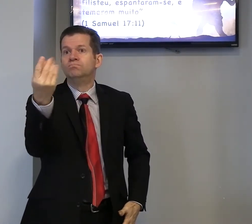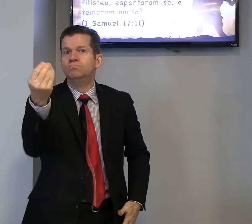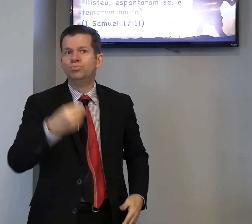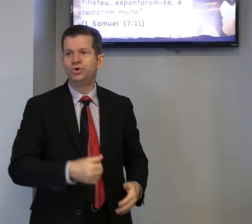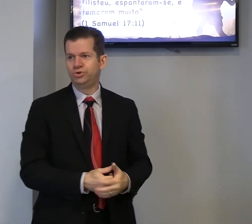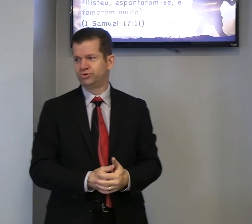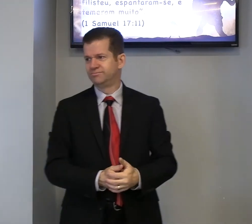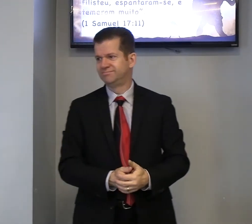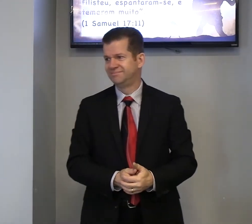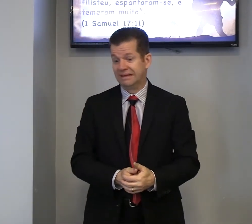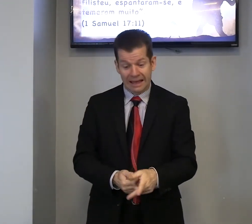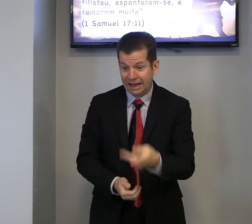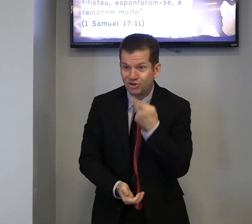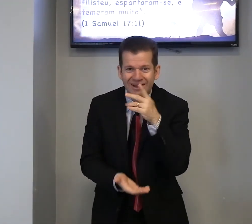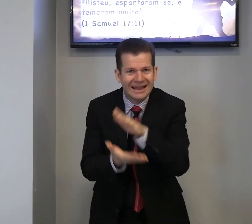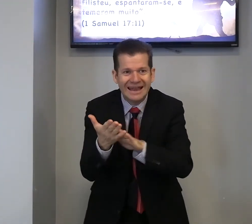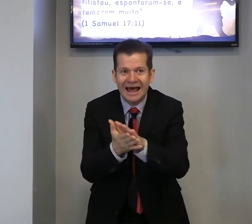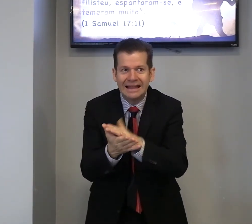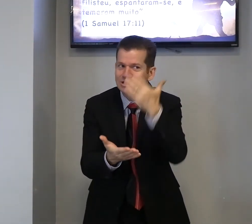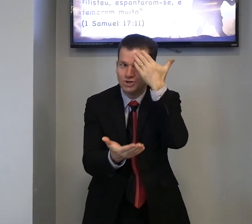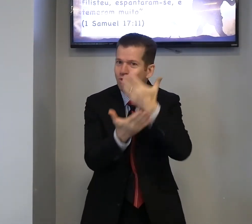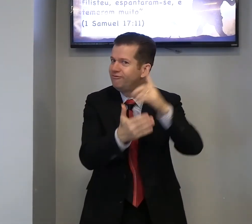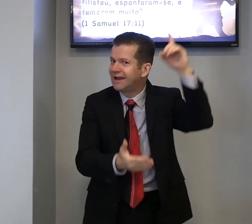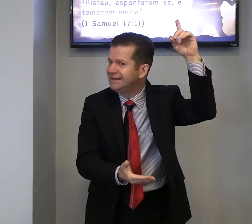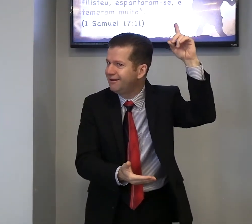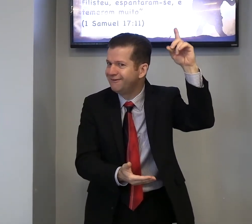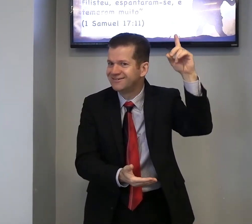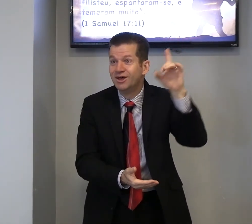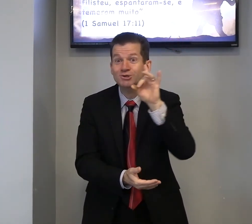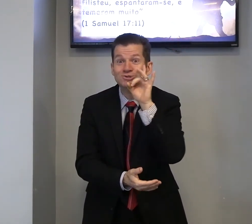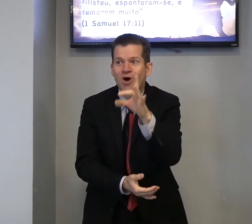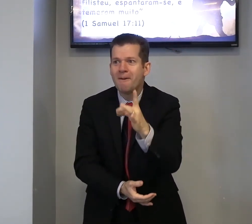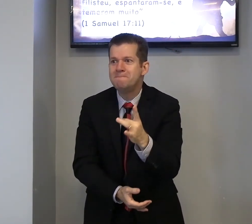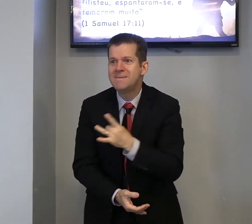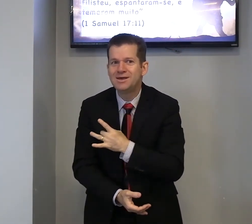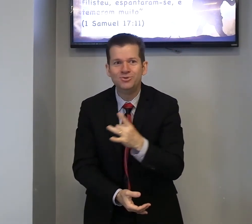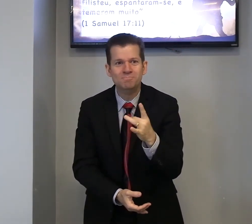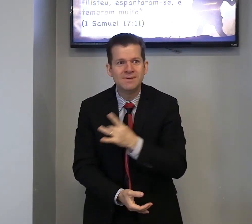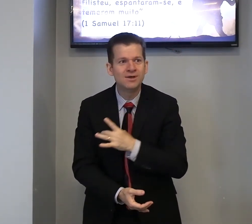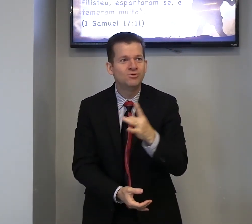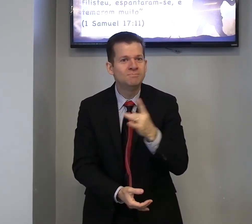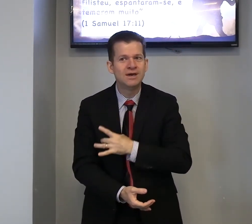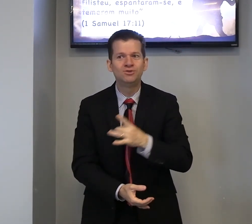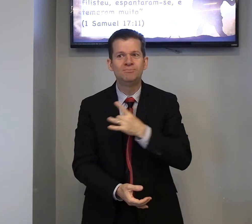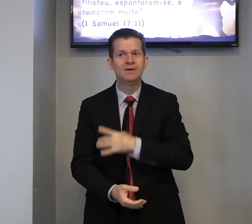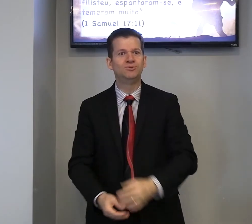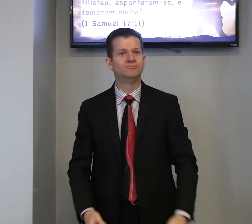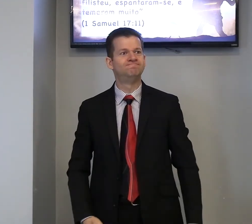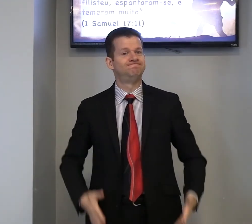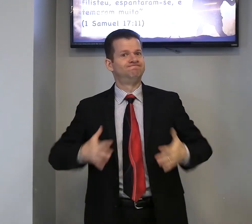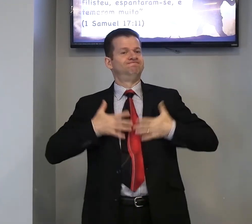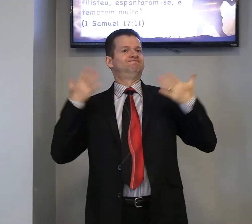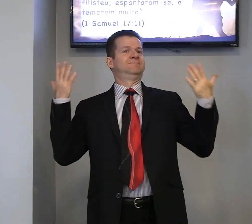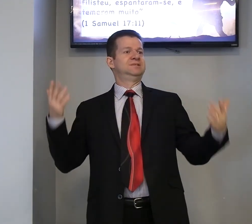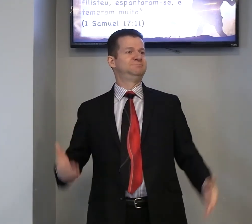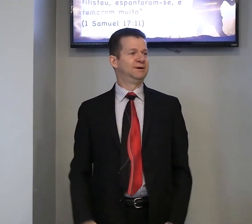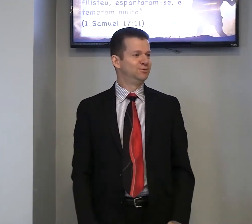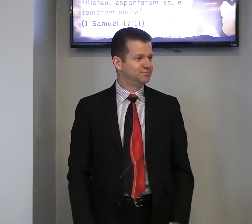muito, é que não fala nada, de conviar em Deus, só, medo, medo, medo, medo, espanto,